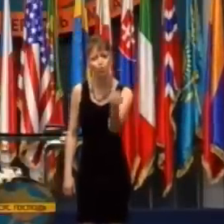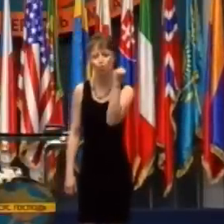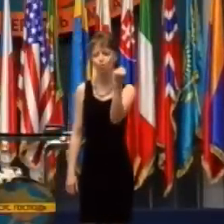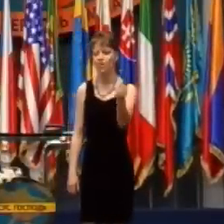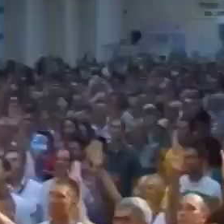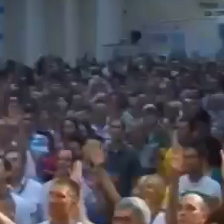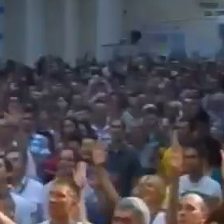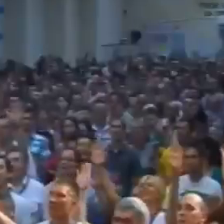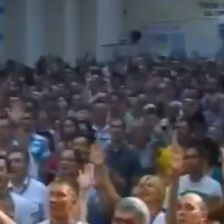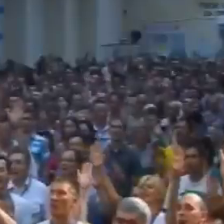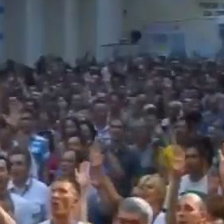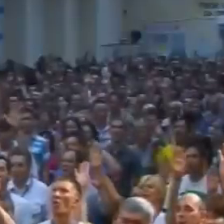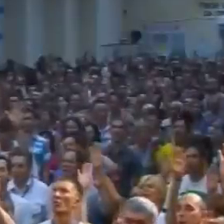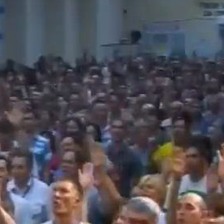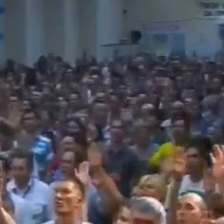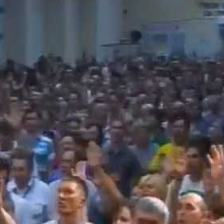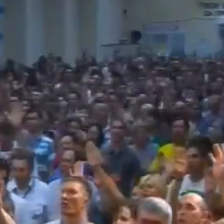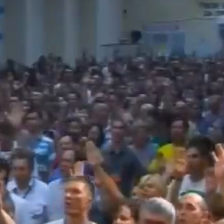zmeniť Ukrajinu.